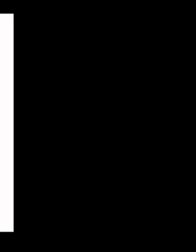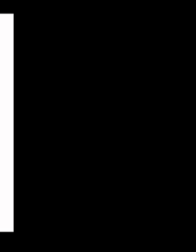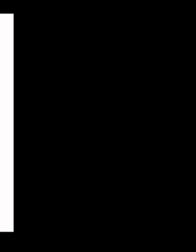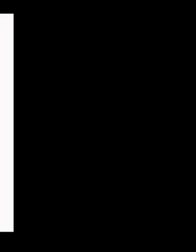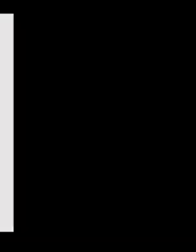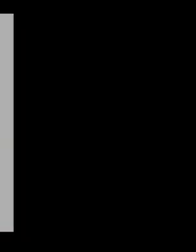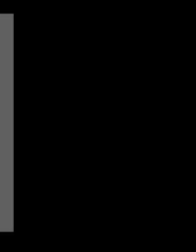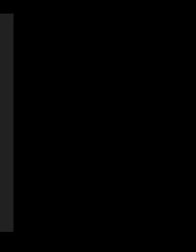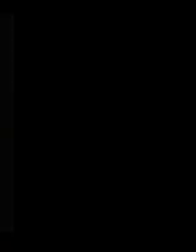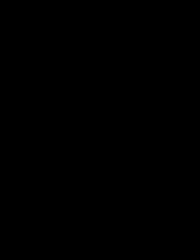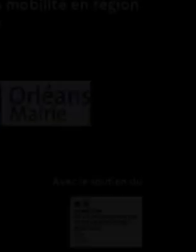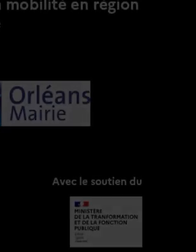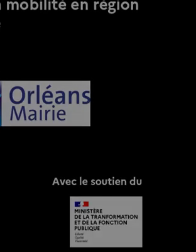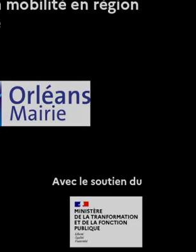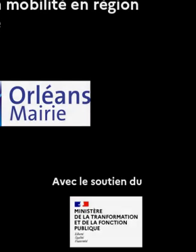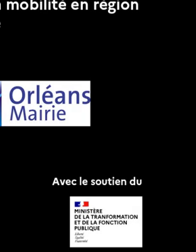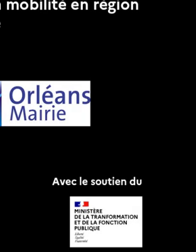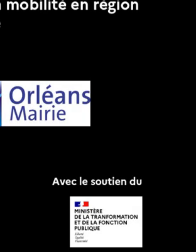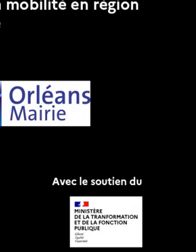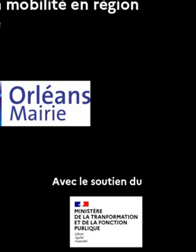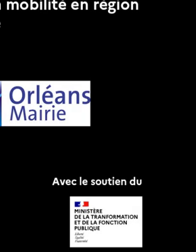Merci d'avoir regardé cette